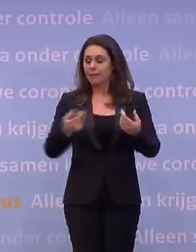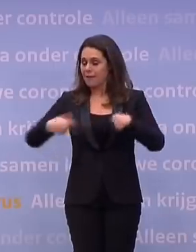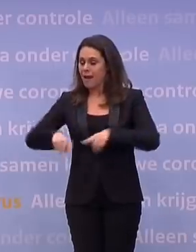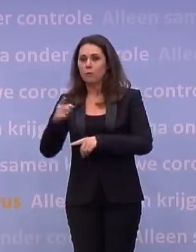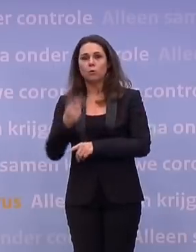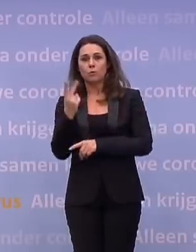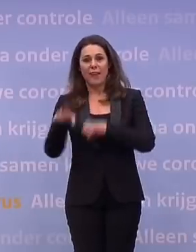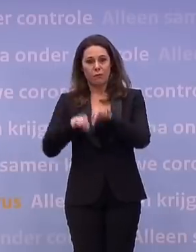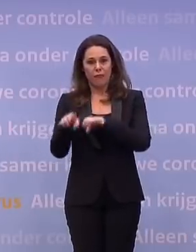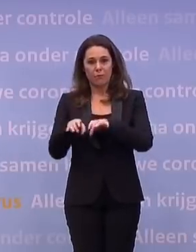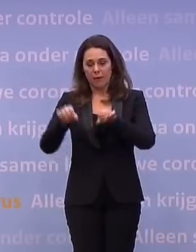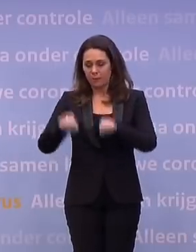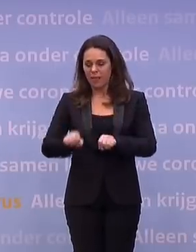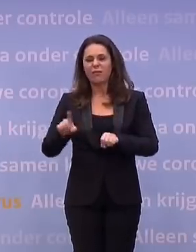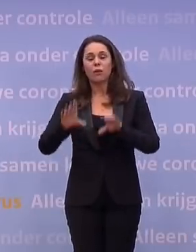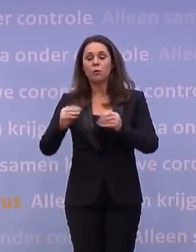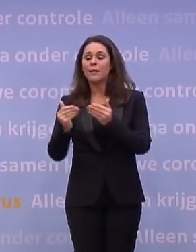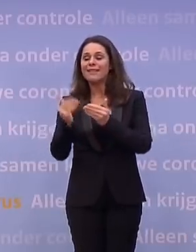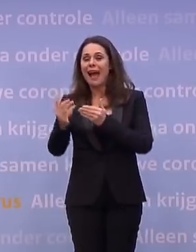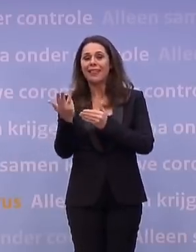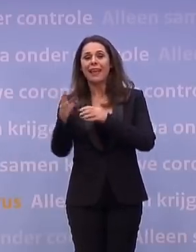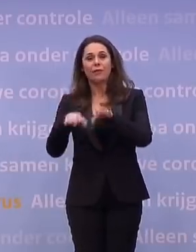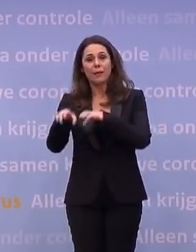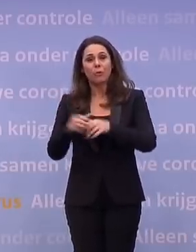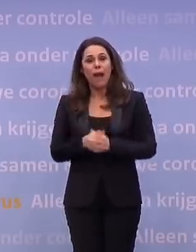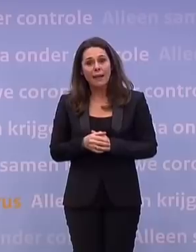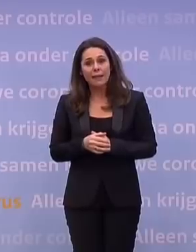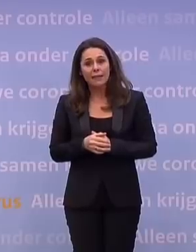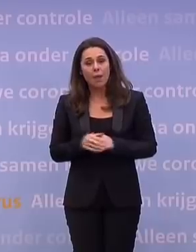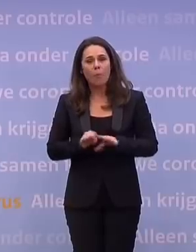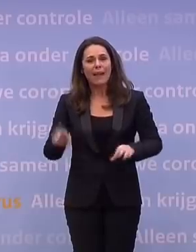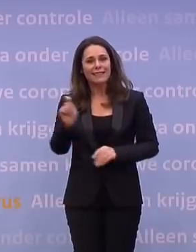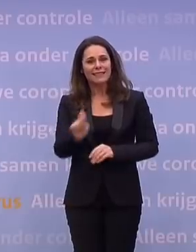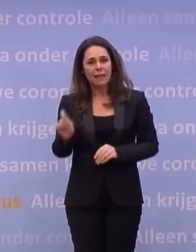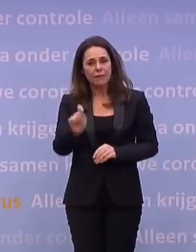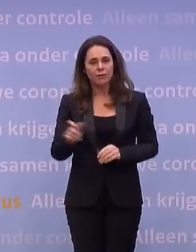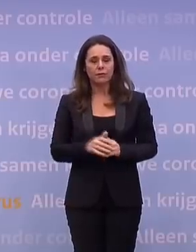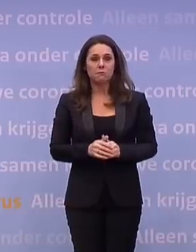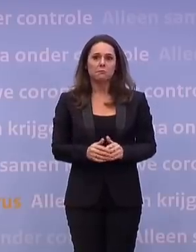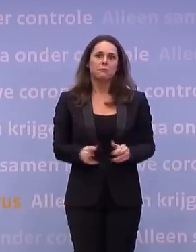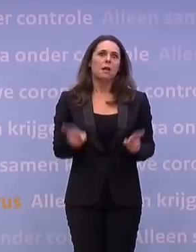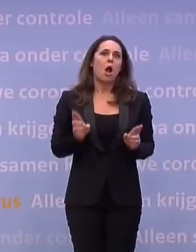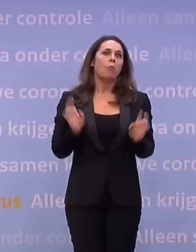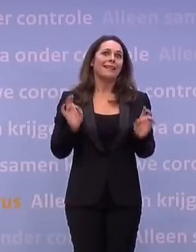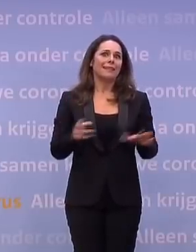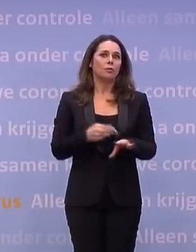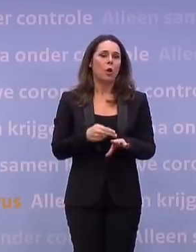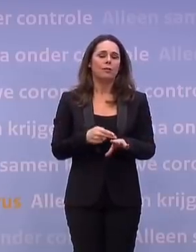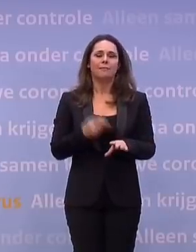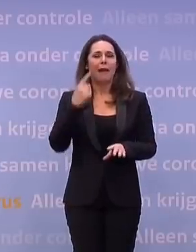besluiten wat we gaan doen na de 9e, op basis dan van de cijfers. Het enige wat ik kan zeggen is, je hoopt natuurlijk dat er niks meer nodig is, maar dat lijkt me